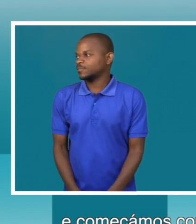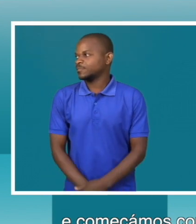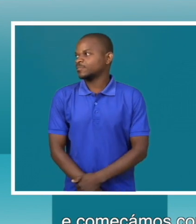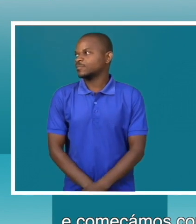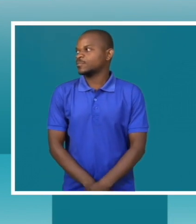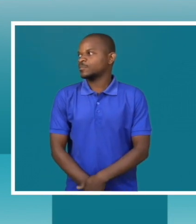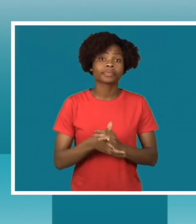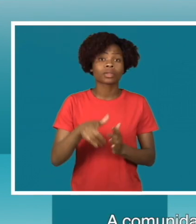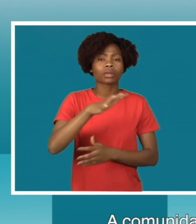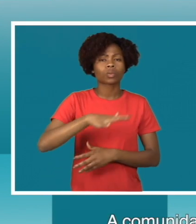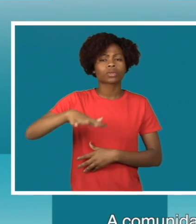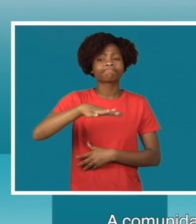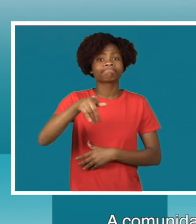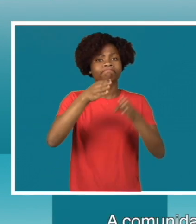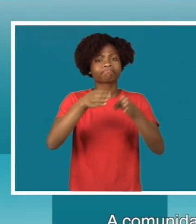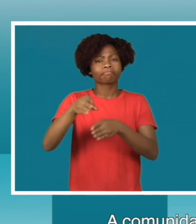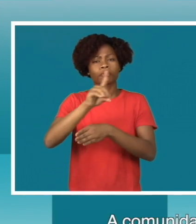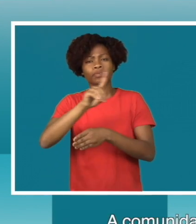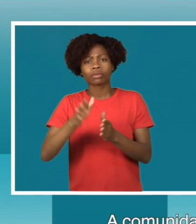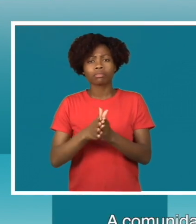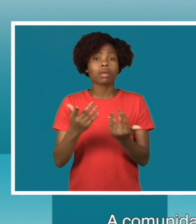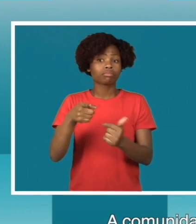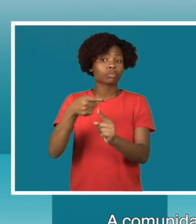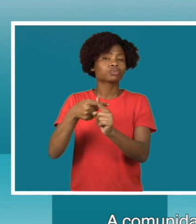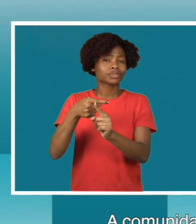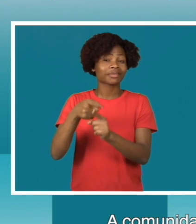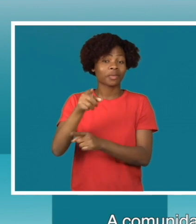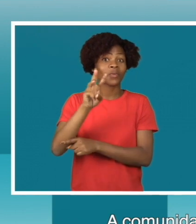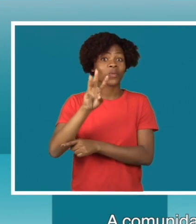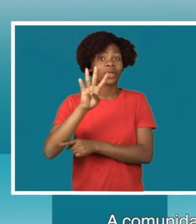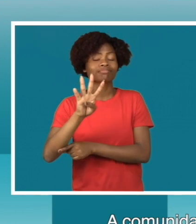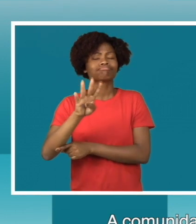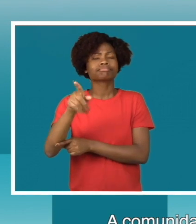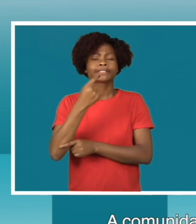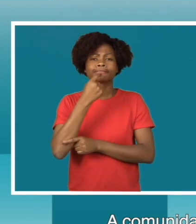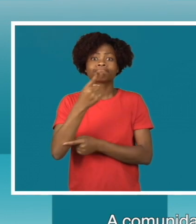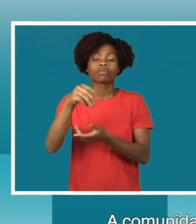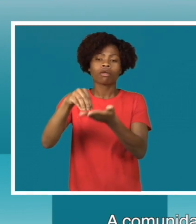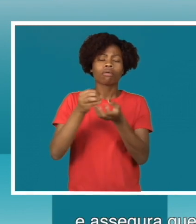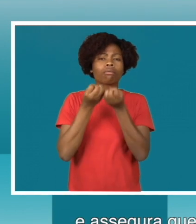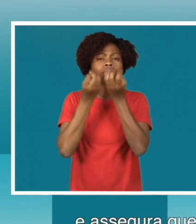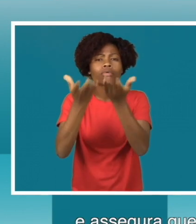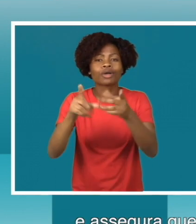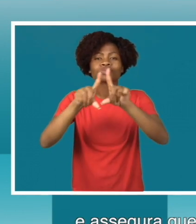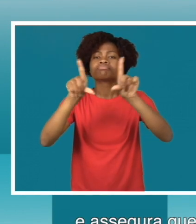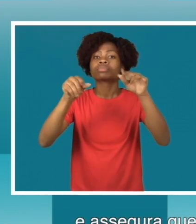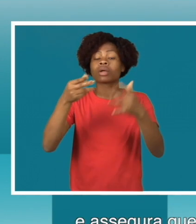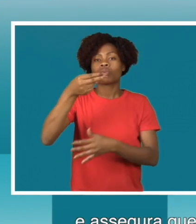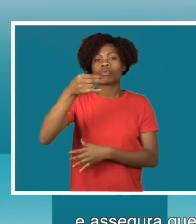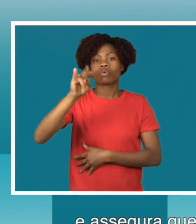visual. A comunidade de pessoas com deficiência dá nota positiva ao lançamento deste website e assegura que vai garantir o acesso à informação